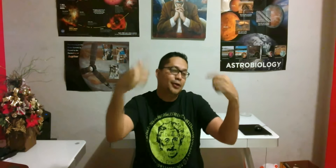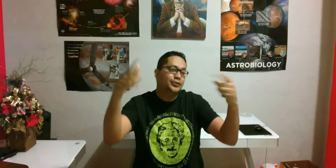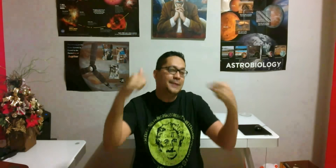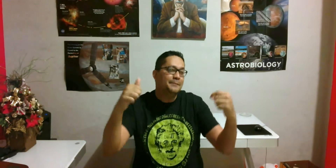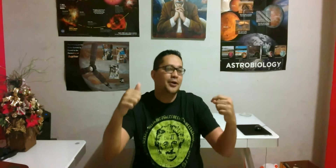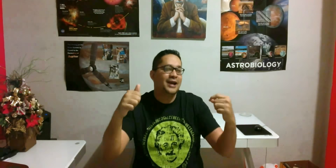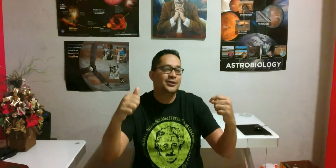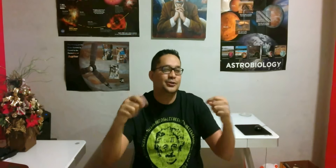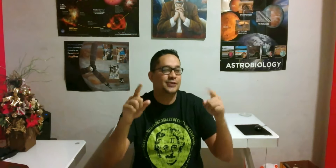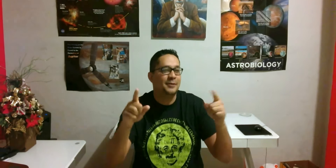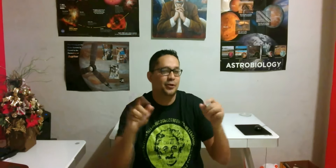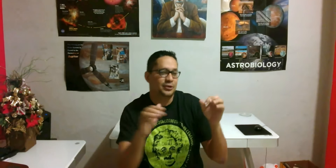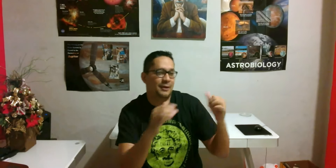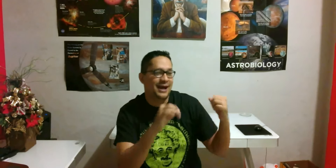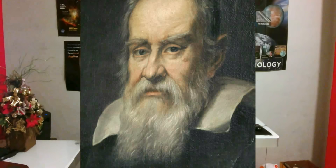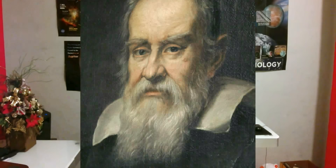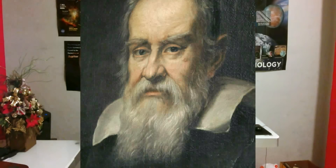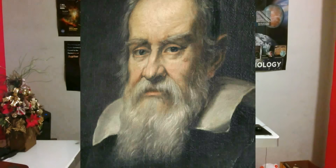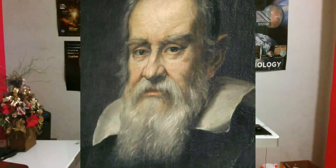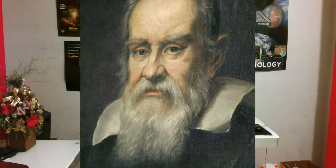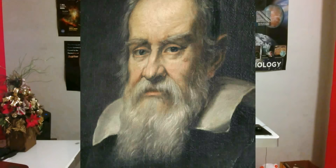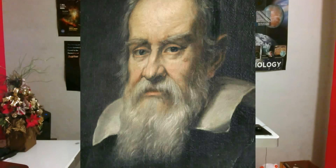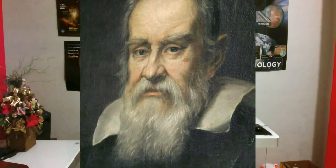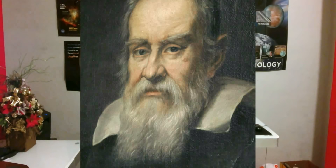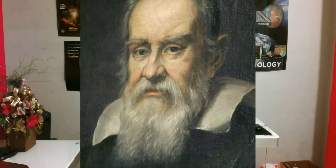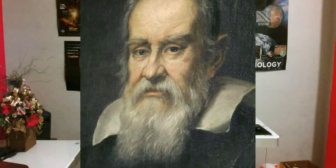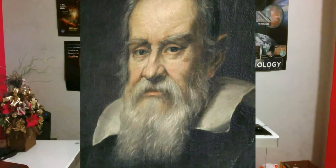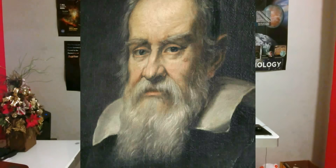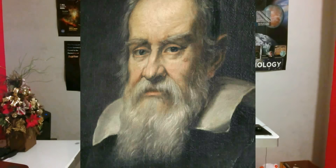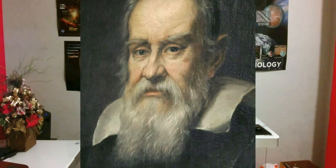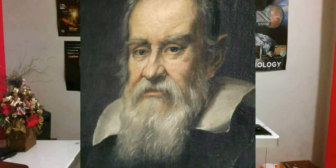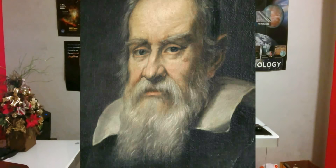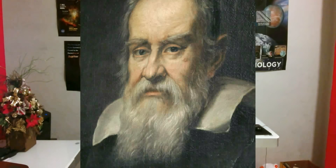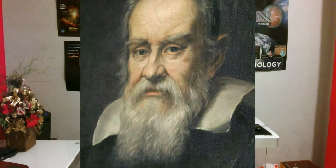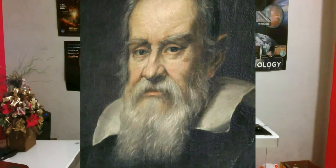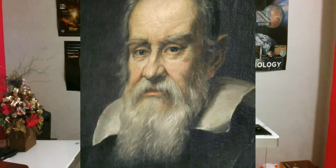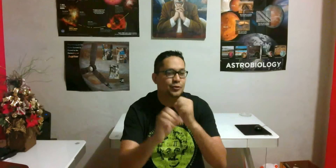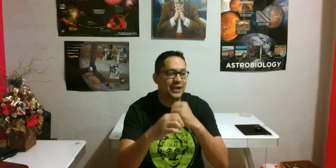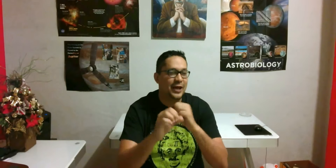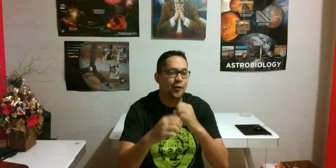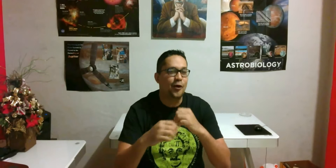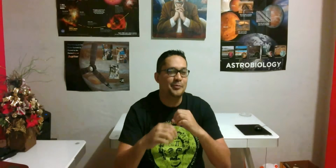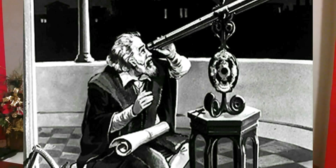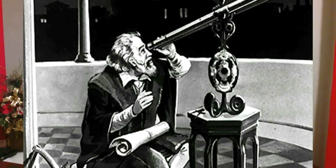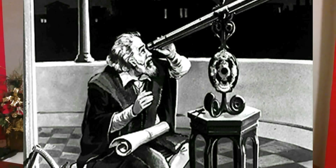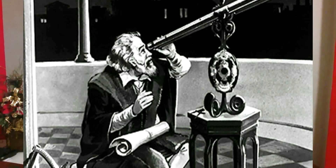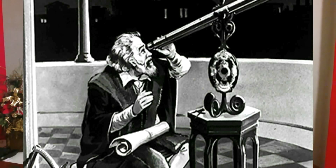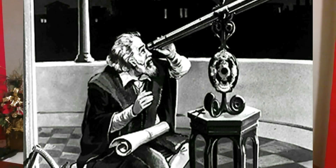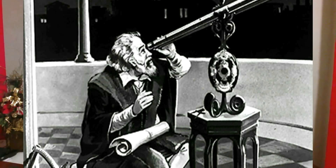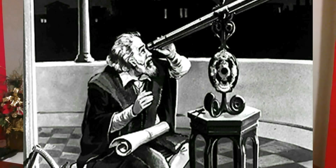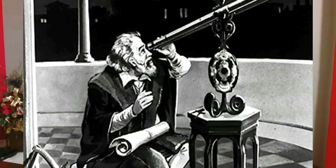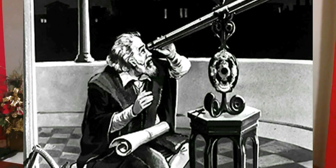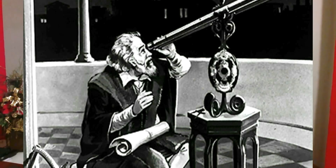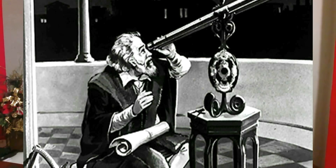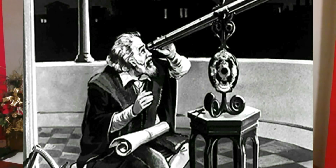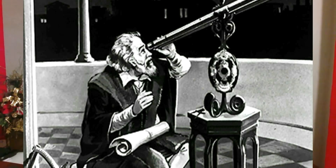contemporáneo, tú sabes, cuando estaba Galileo, en el 1610, que él confesionó un telescopio y miró hacia